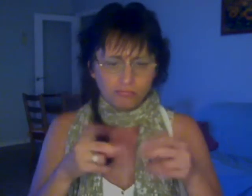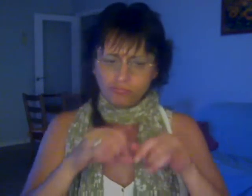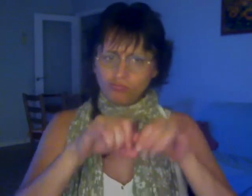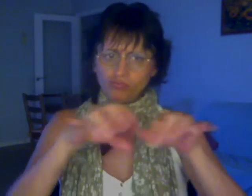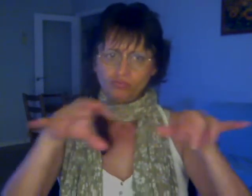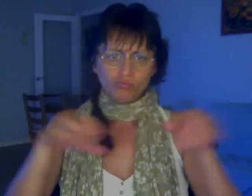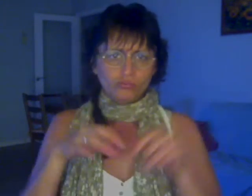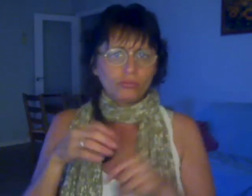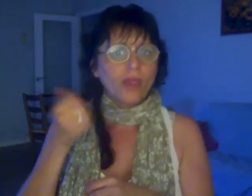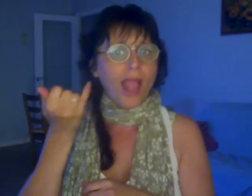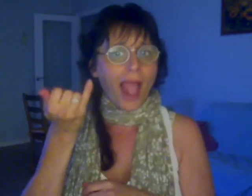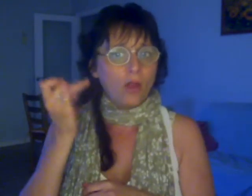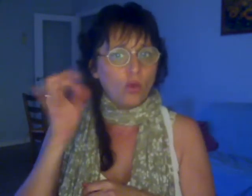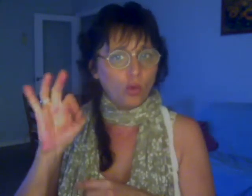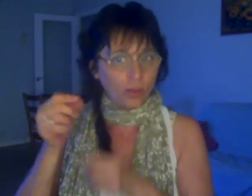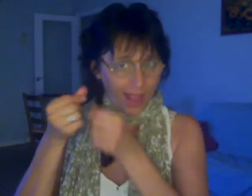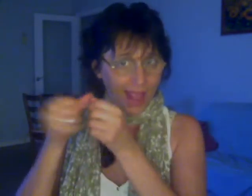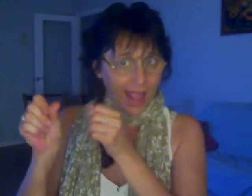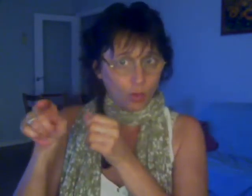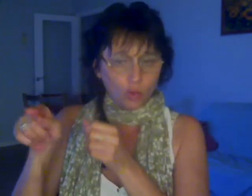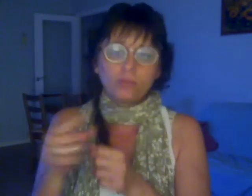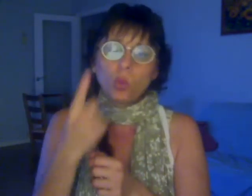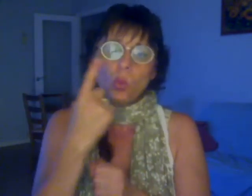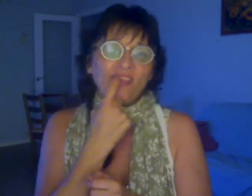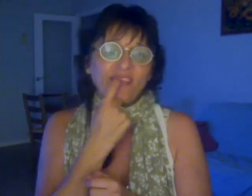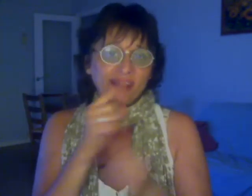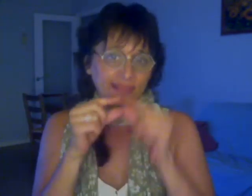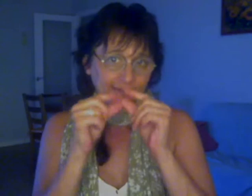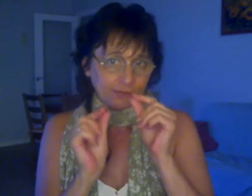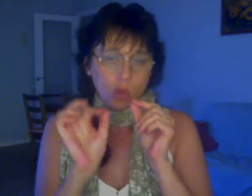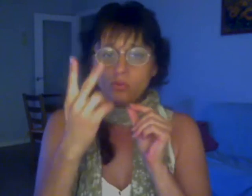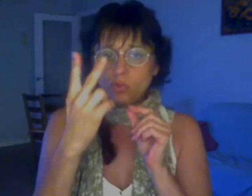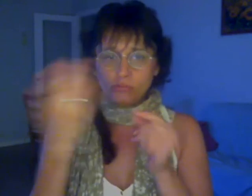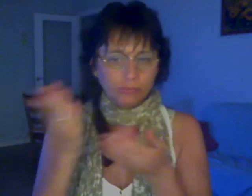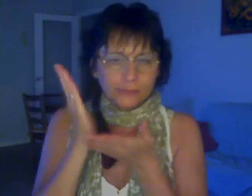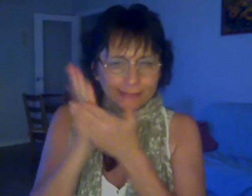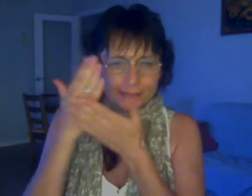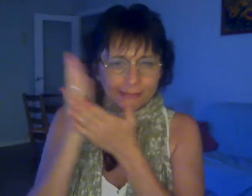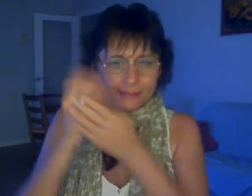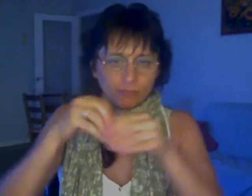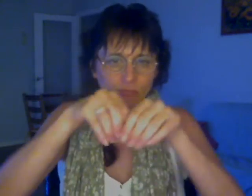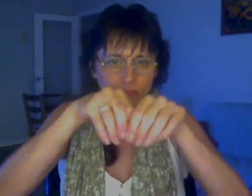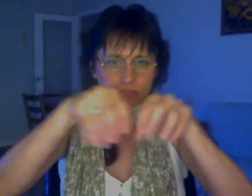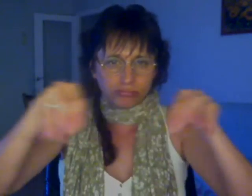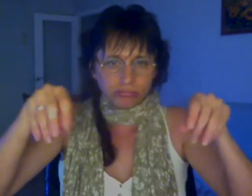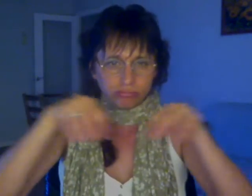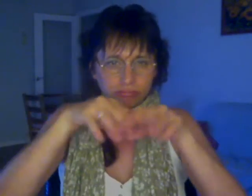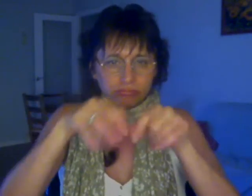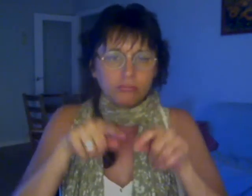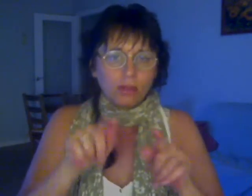los juegos de loterías del Estado Todas al alcance de nuestra mano y de nuestro bolsillo ¿Qué nos sueña en transformar, por ejemplo, el euro de una apuesta de la Primitiva en